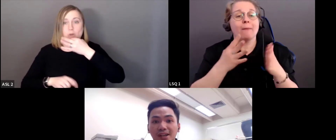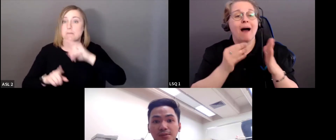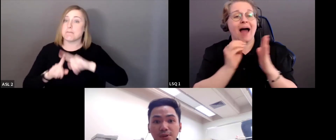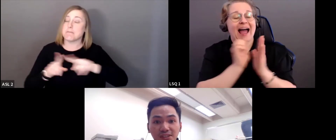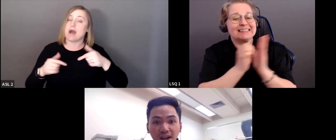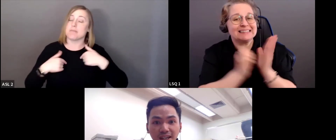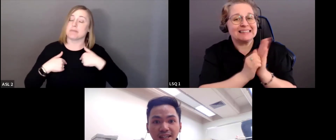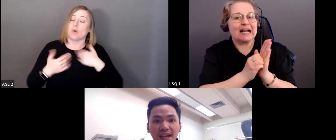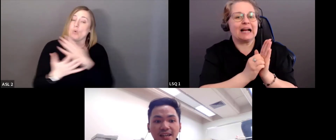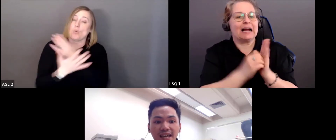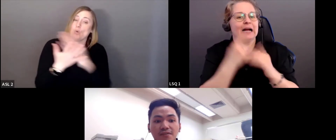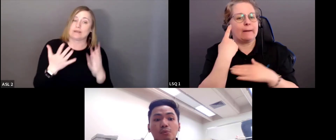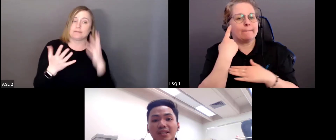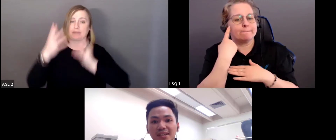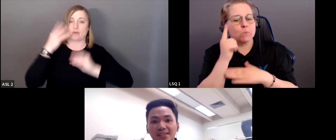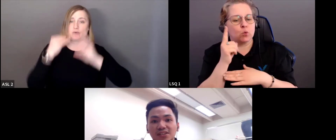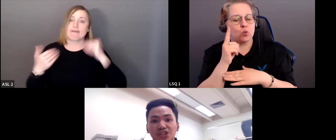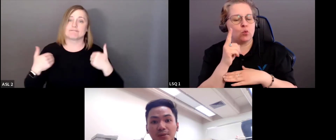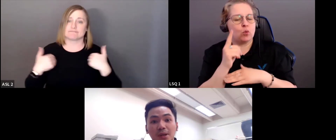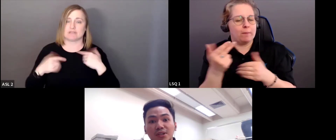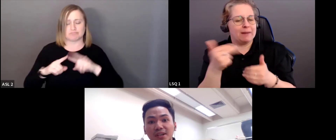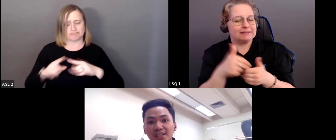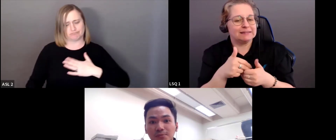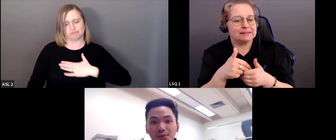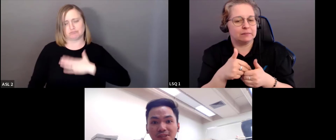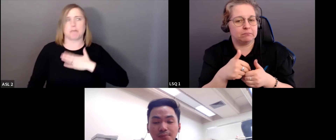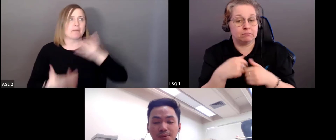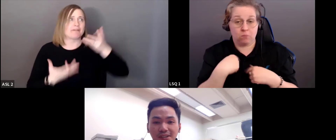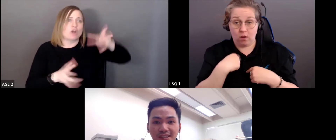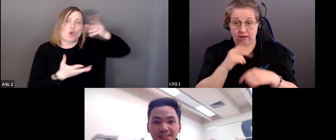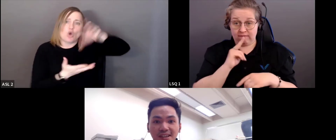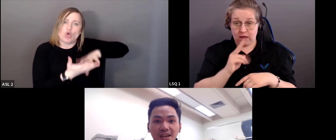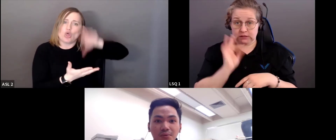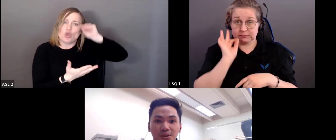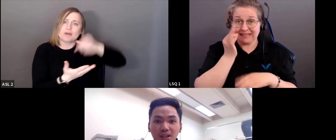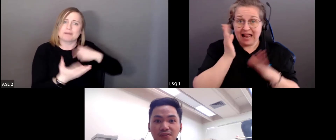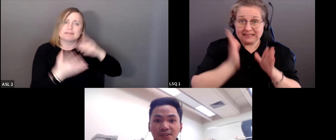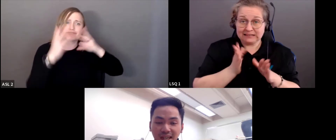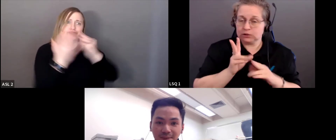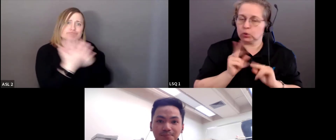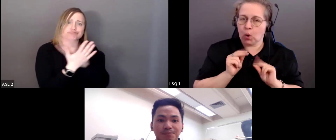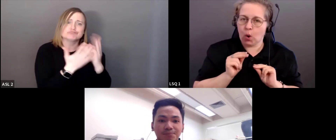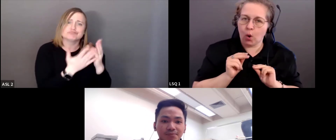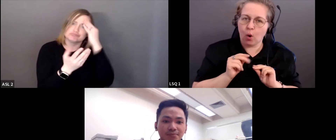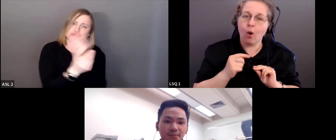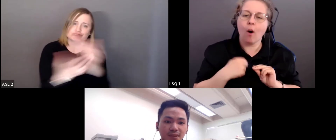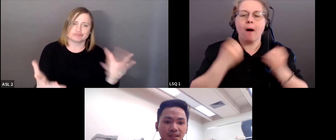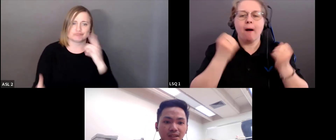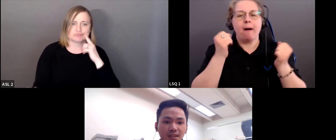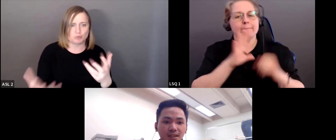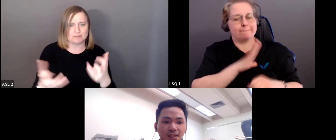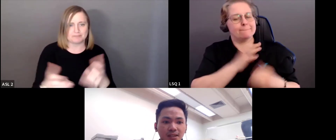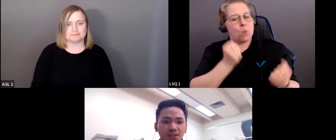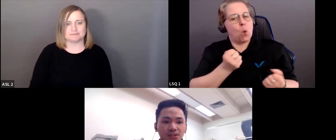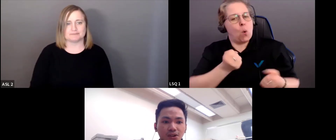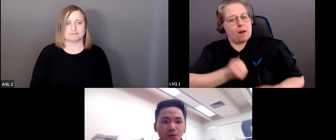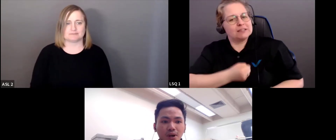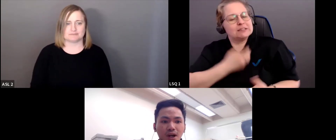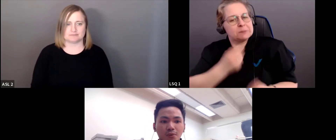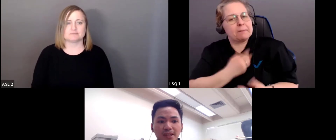Donc, je ne suis pas spécialiste. Par contre, je suis prêt à partager mon expérience avec tout le monde aujourd'hui.